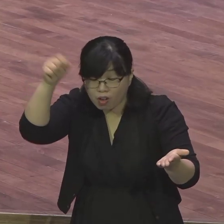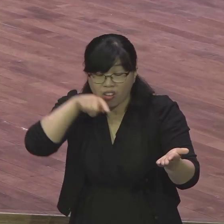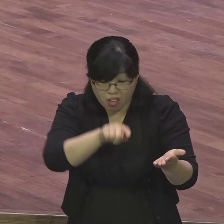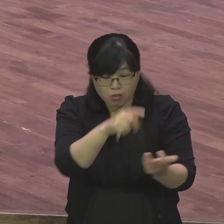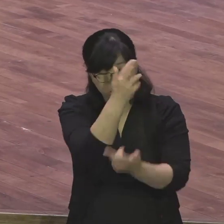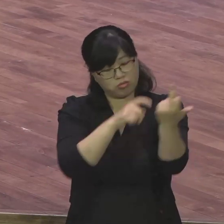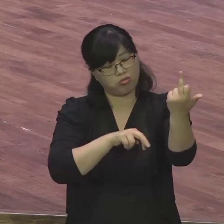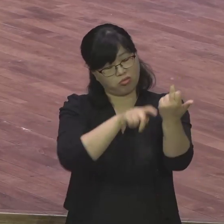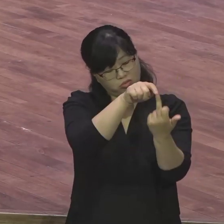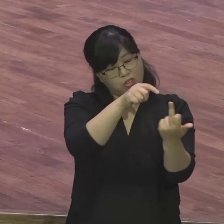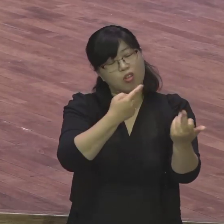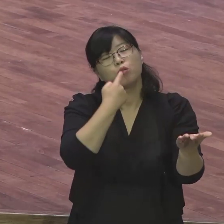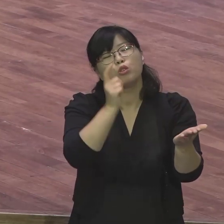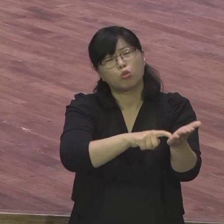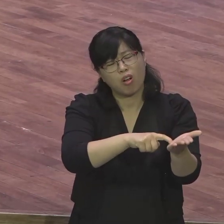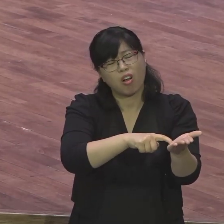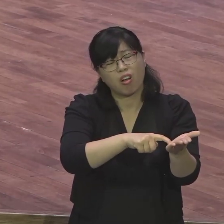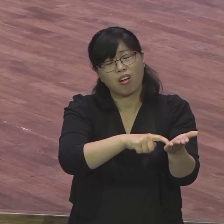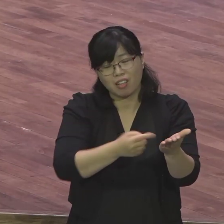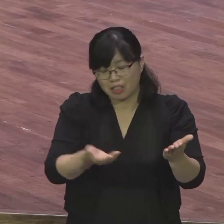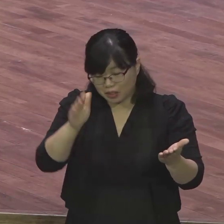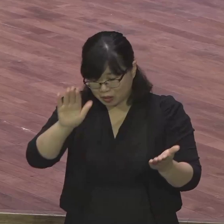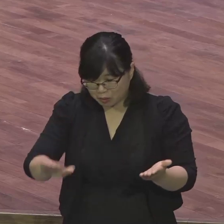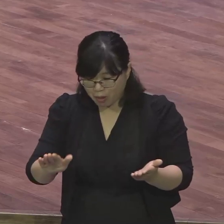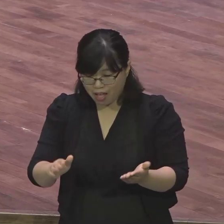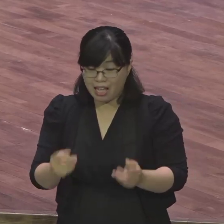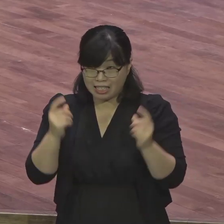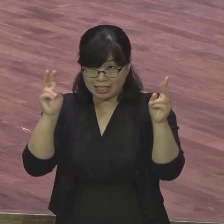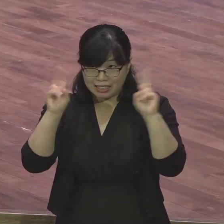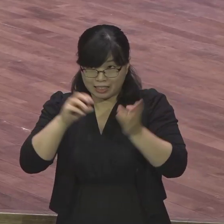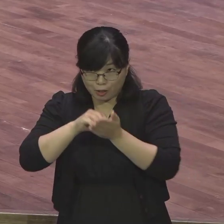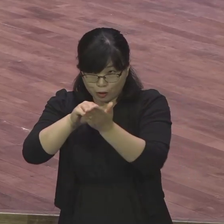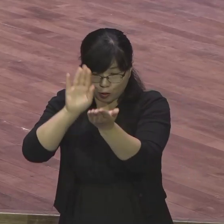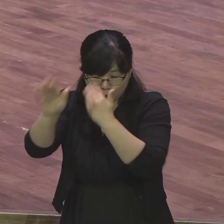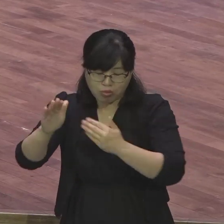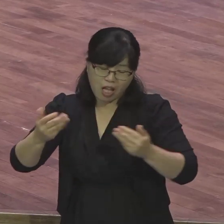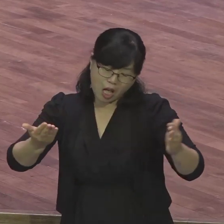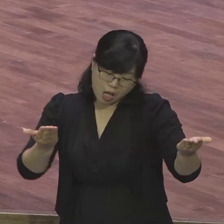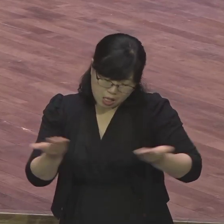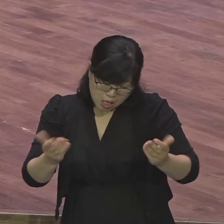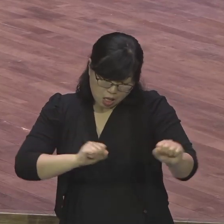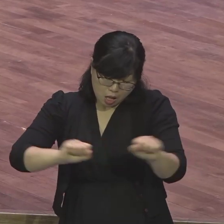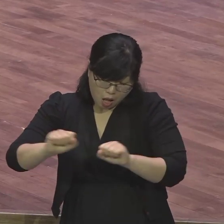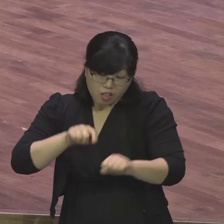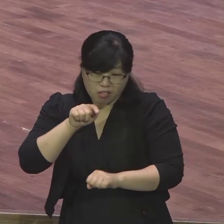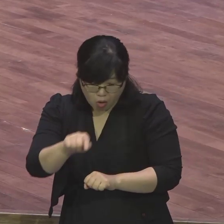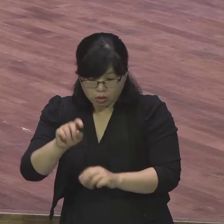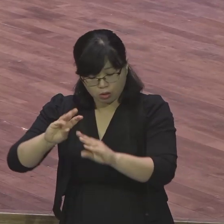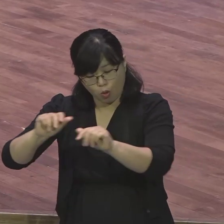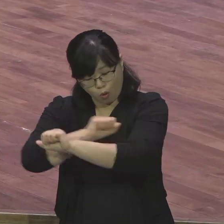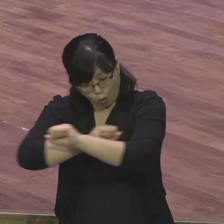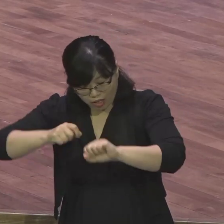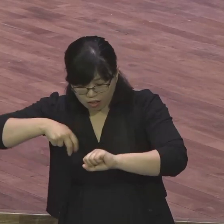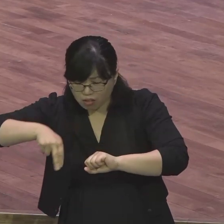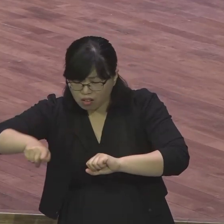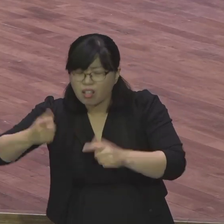광야를 산에 오르는 것처럼 착각하니까 힘든 거예요